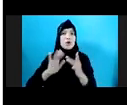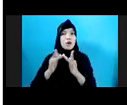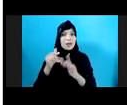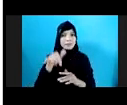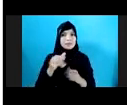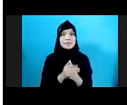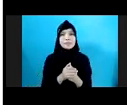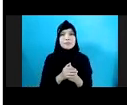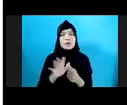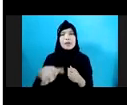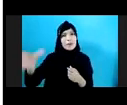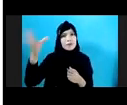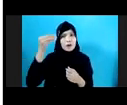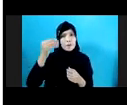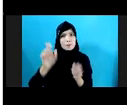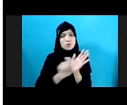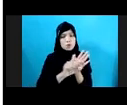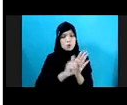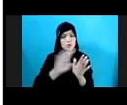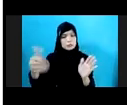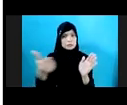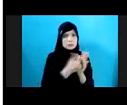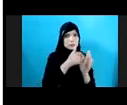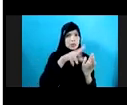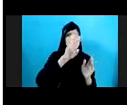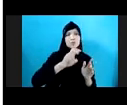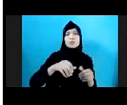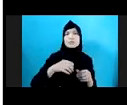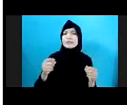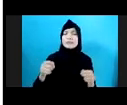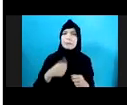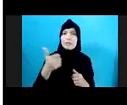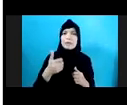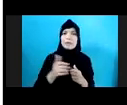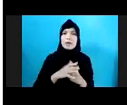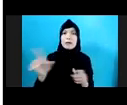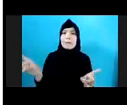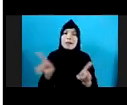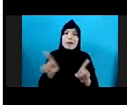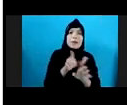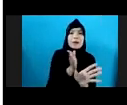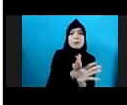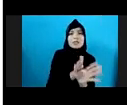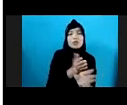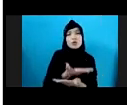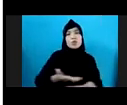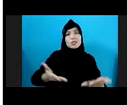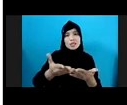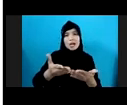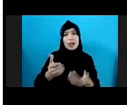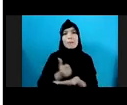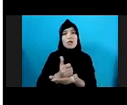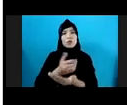Bahwa Sesara Undang-Undang Ini Harus Cepat Ada Penampingan Psikososial Ada Bansos Ada Pelindungan Juga Dalam